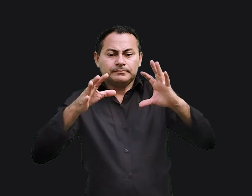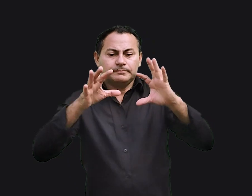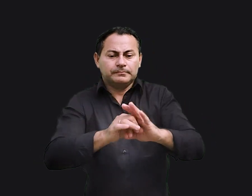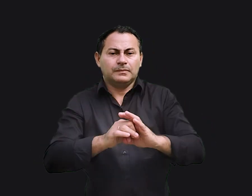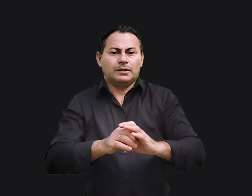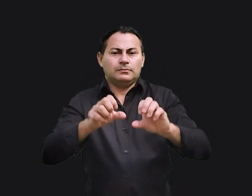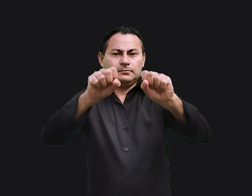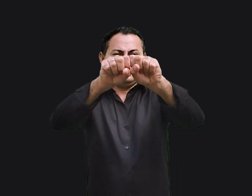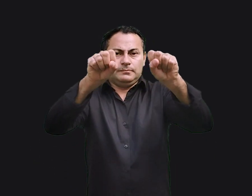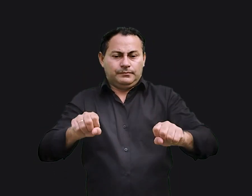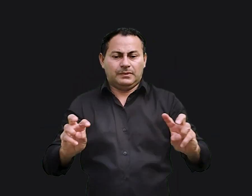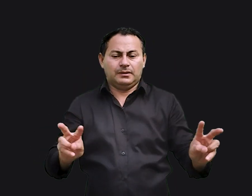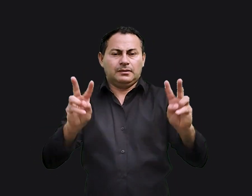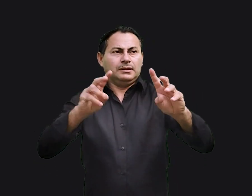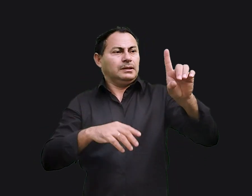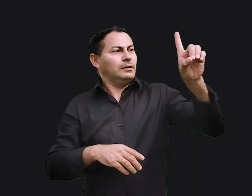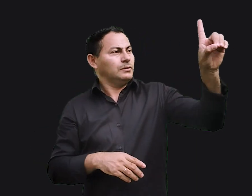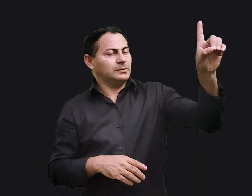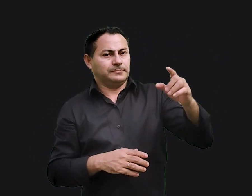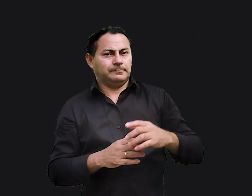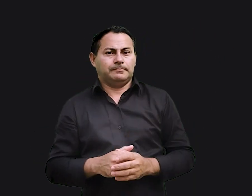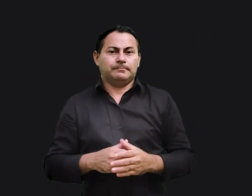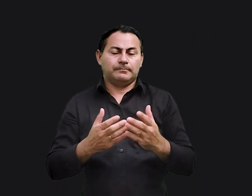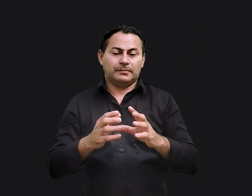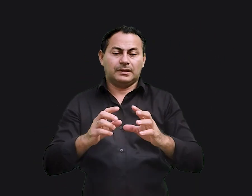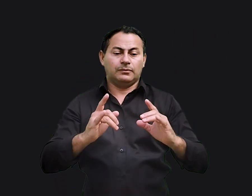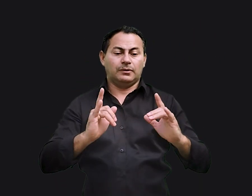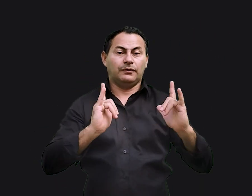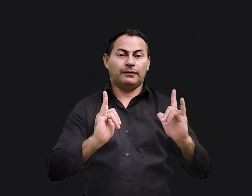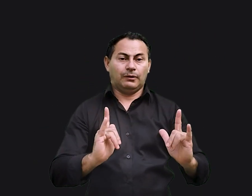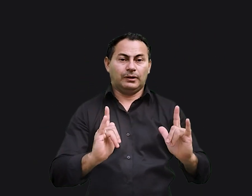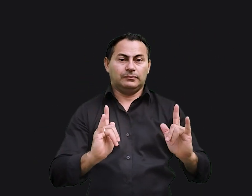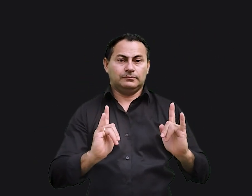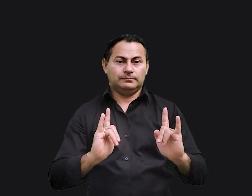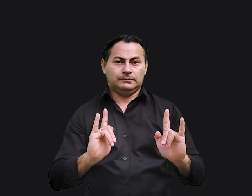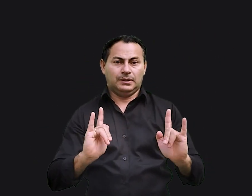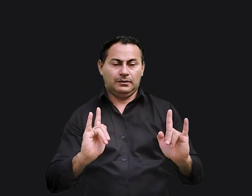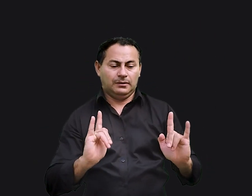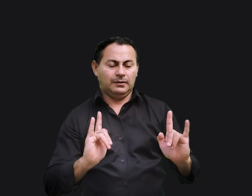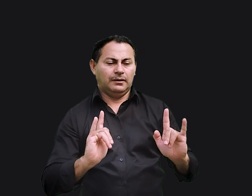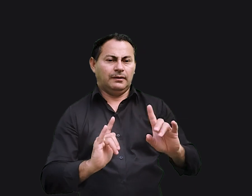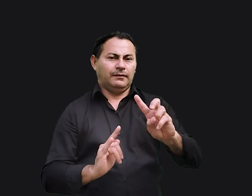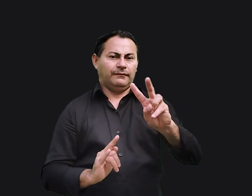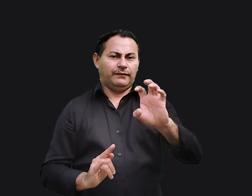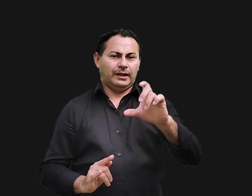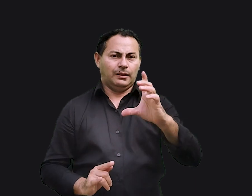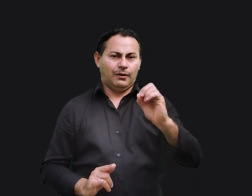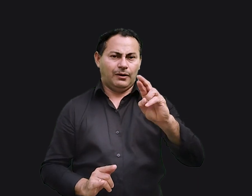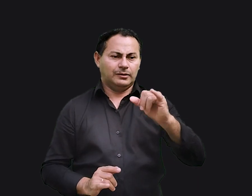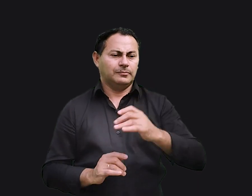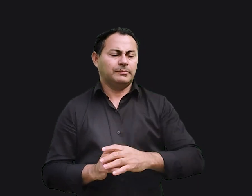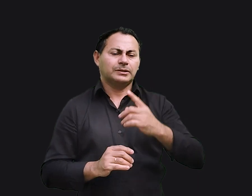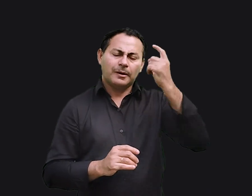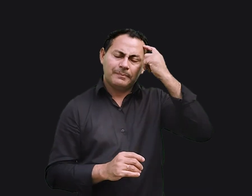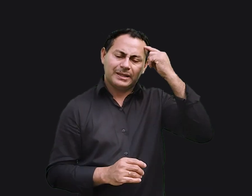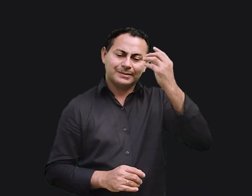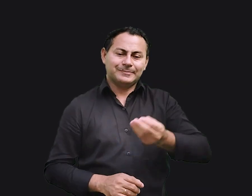sintonia com o sistema de valores de Deus. Em um velório, as pessoas pensam, pensam sobre a eternidade.